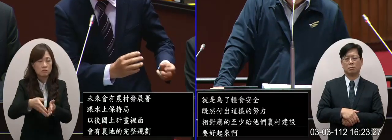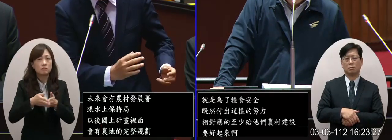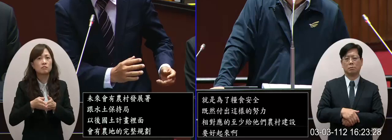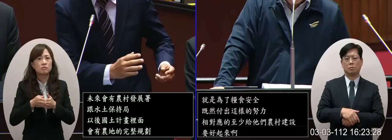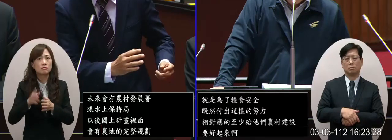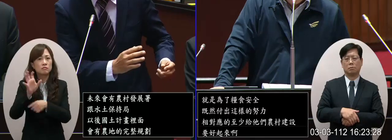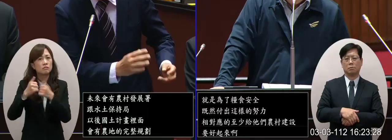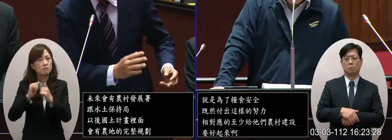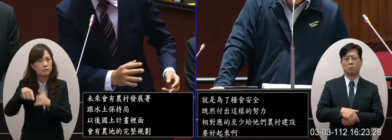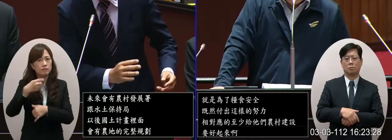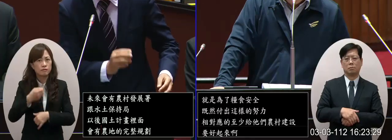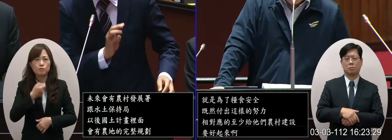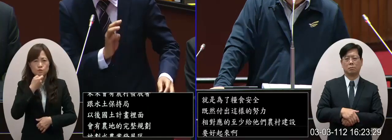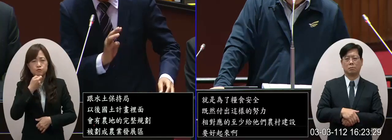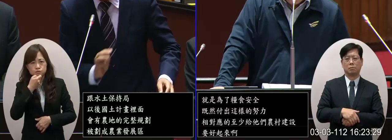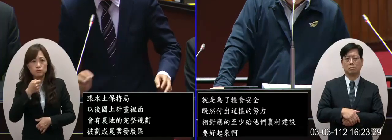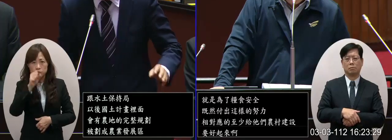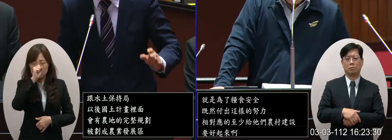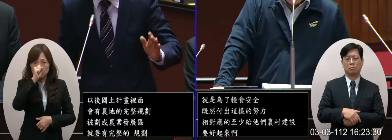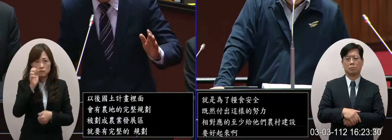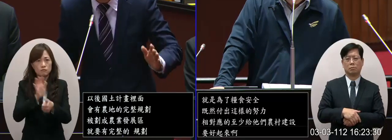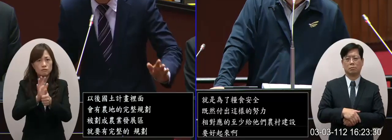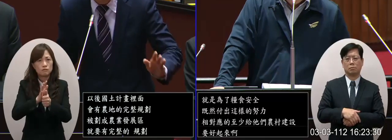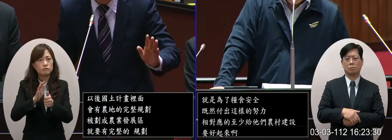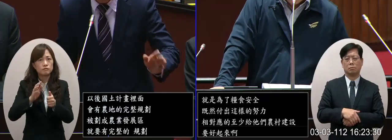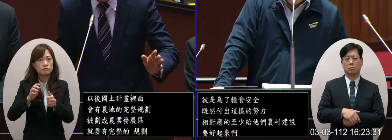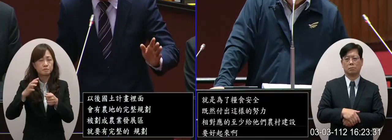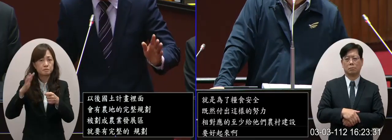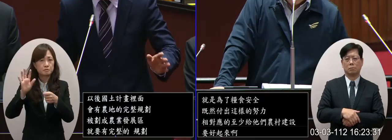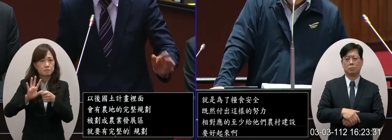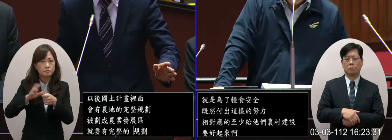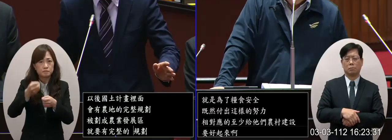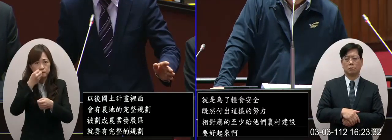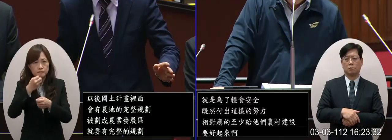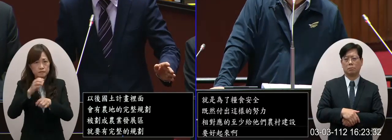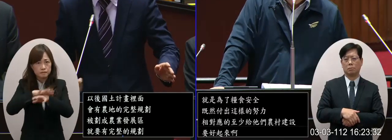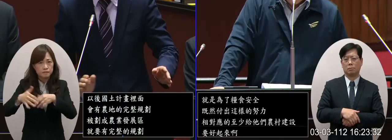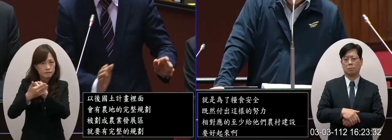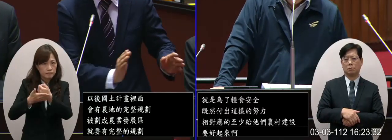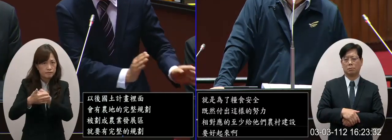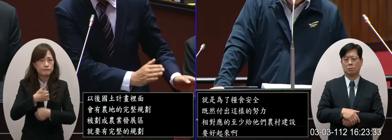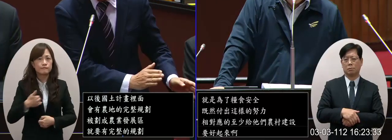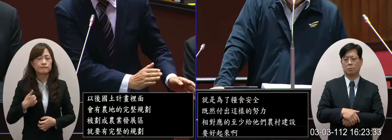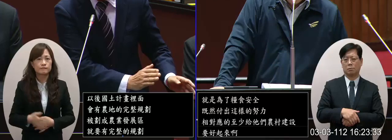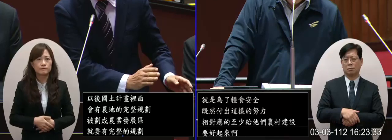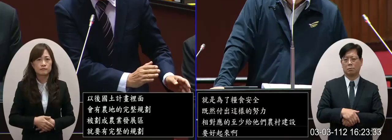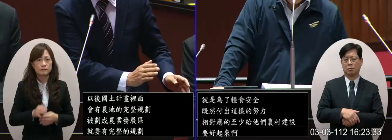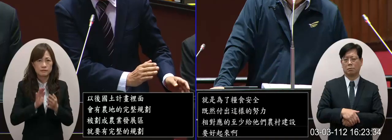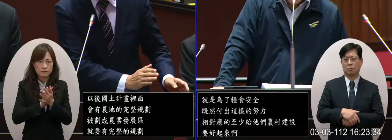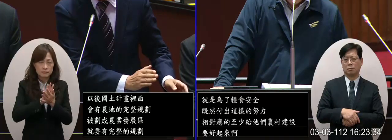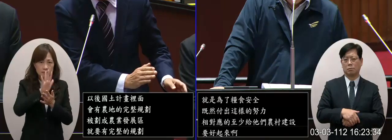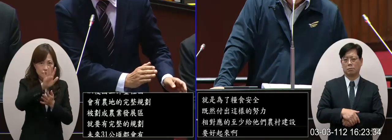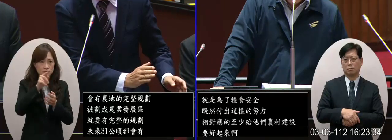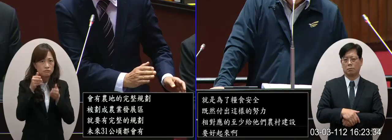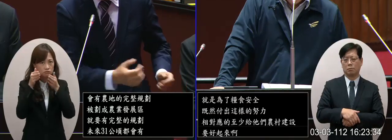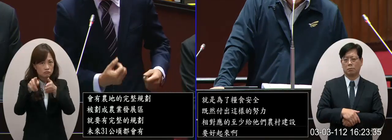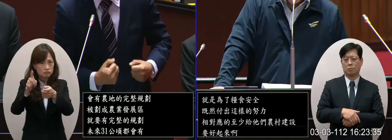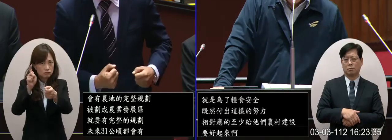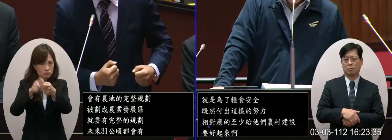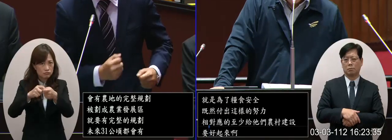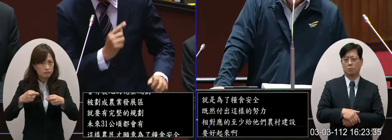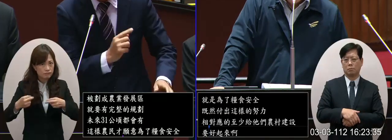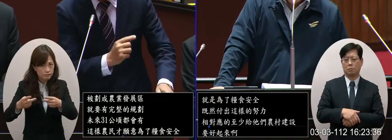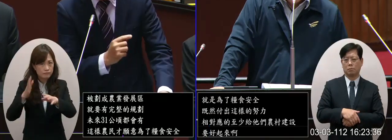食安全化在農業發展區第三個我們整個農業政策的獎勵補助會往這個方向來調整